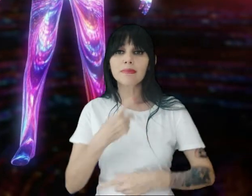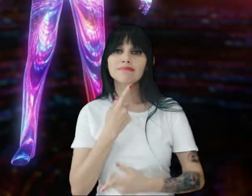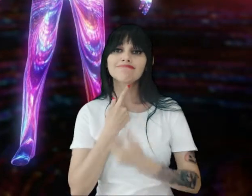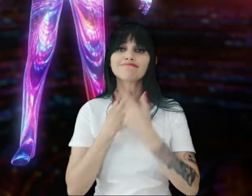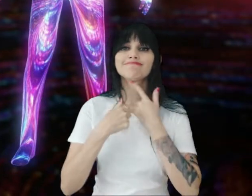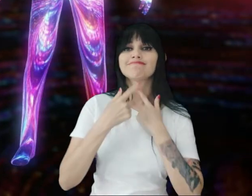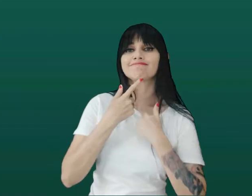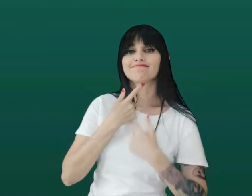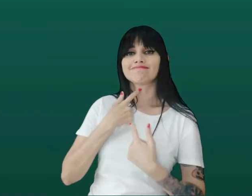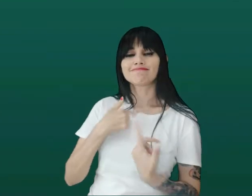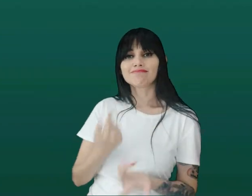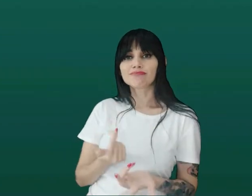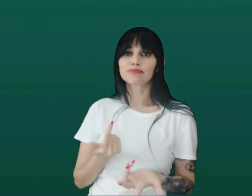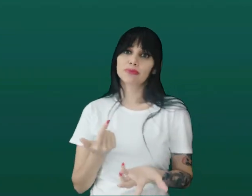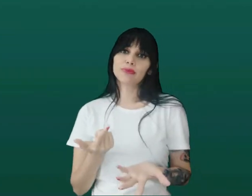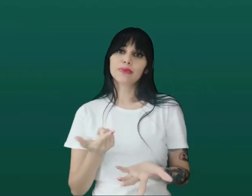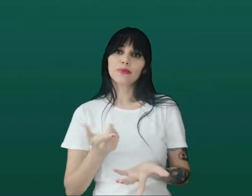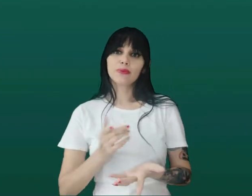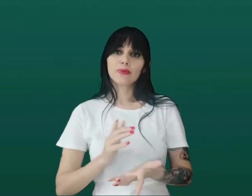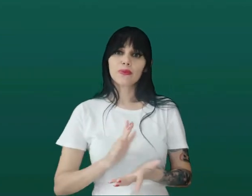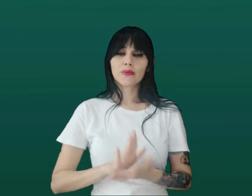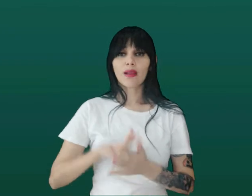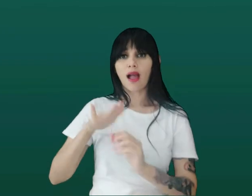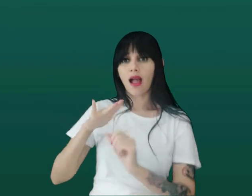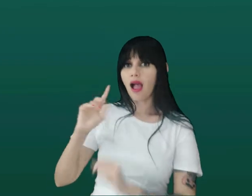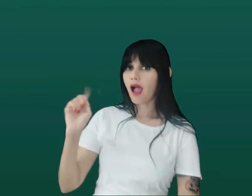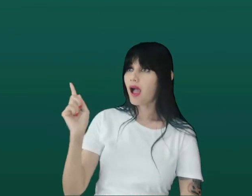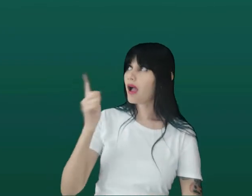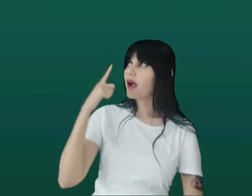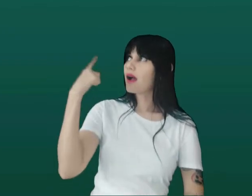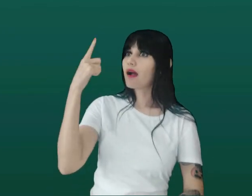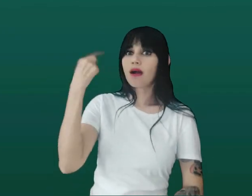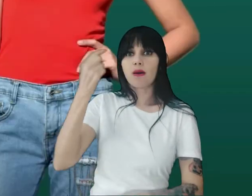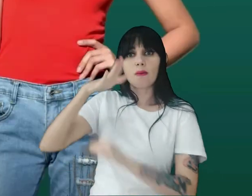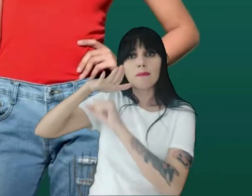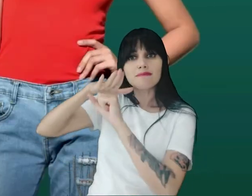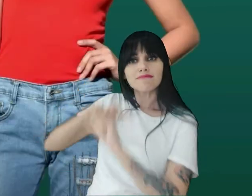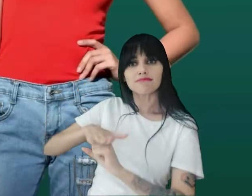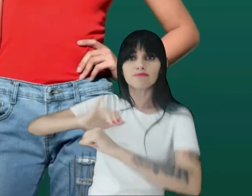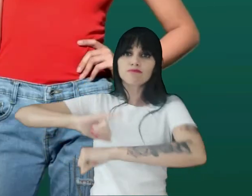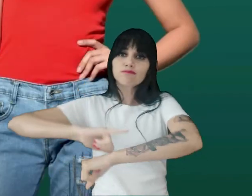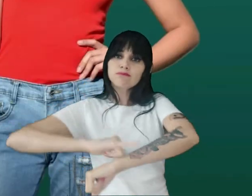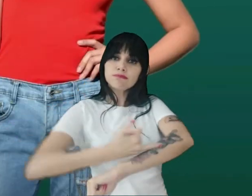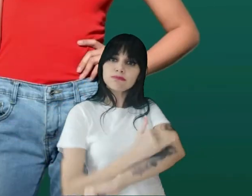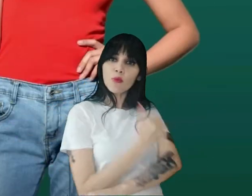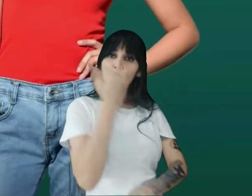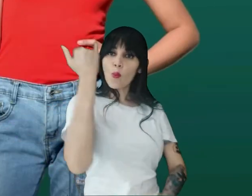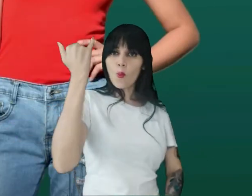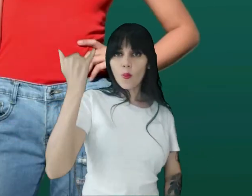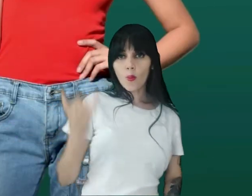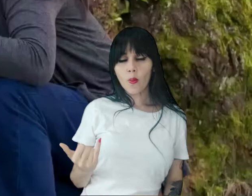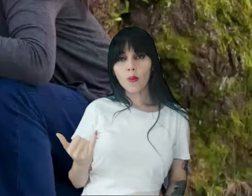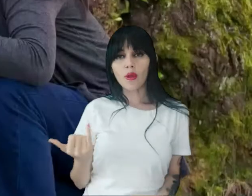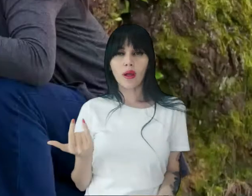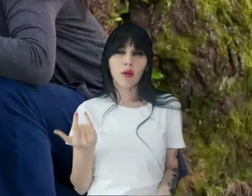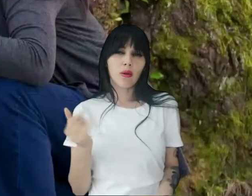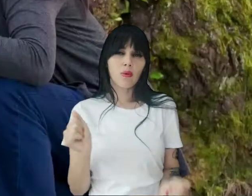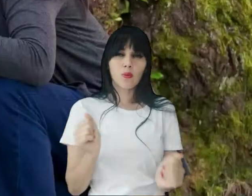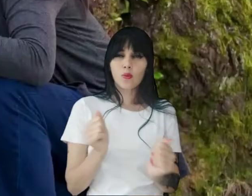Alto Baixo Gordo Magro Um corpo com deficiência